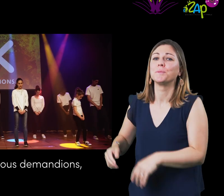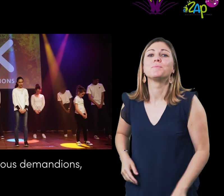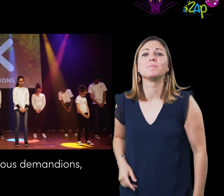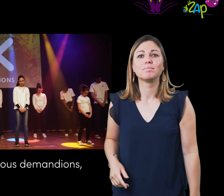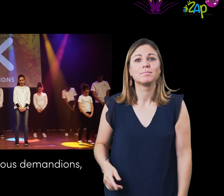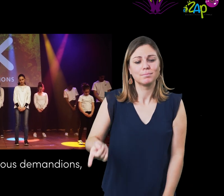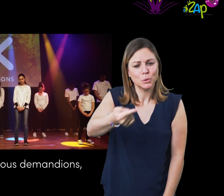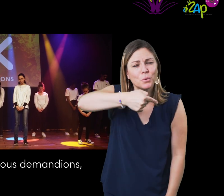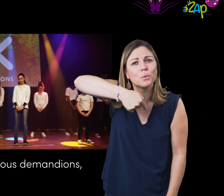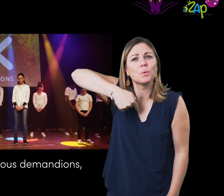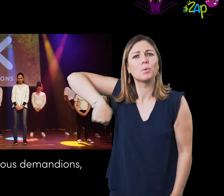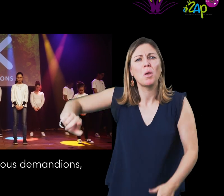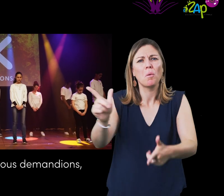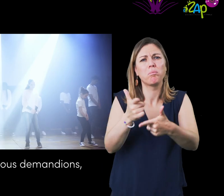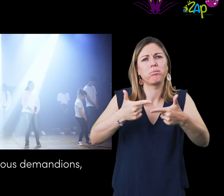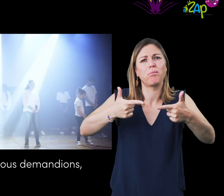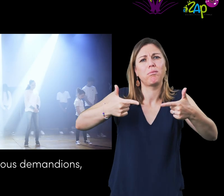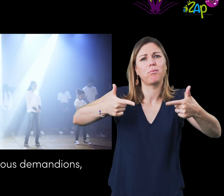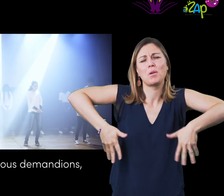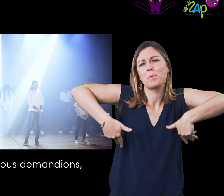Quoi que ce soit que nous demandions